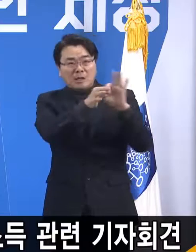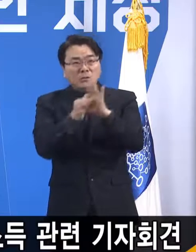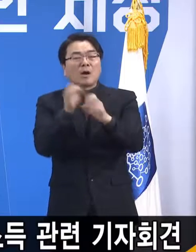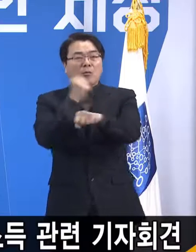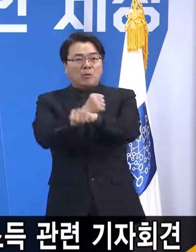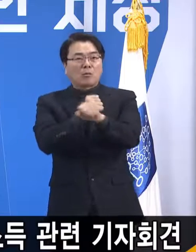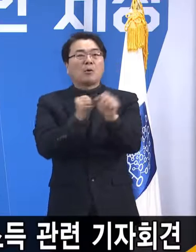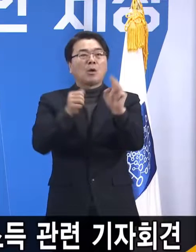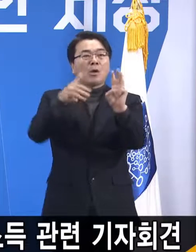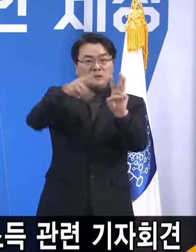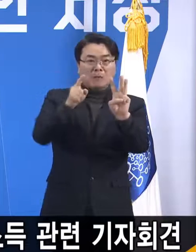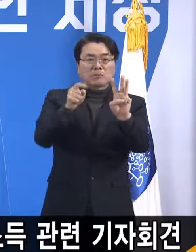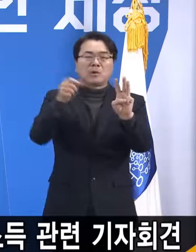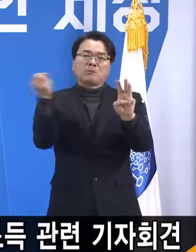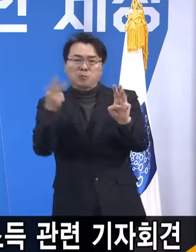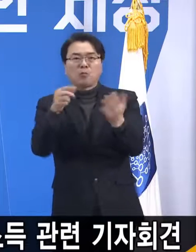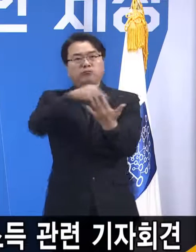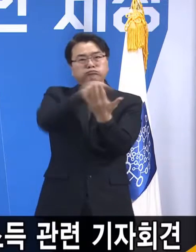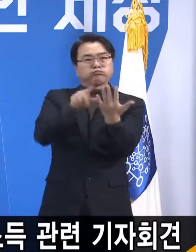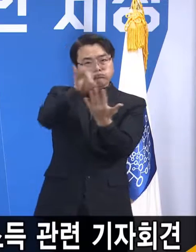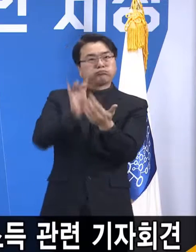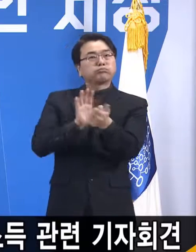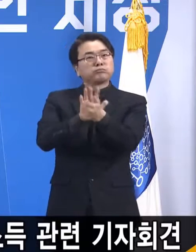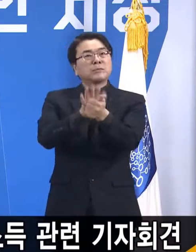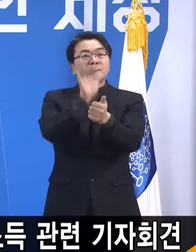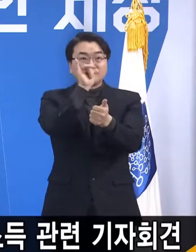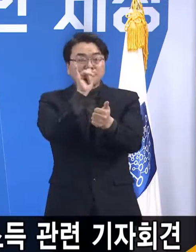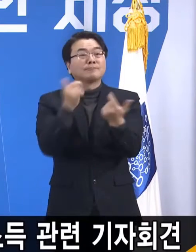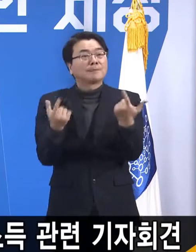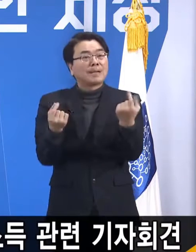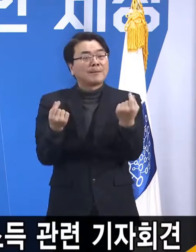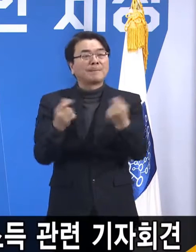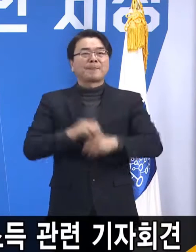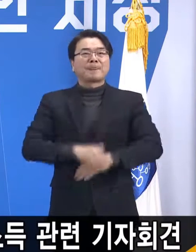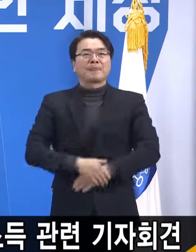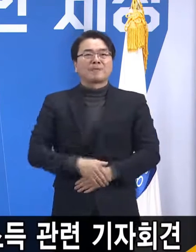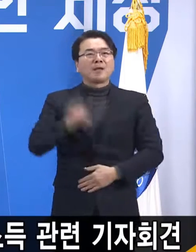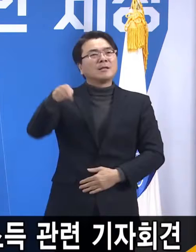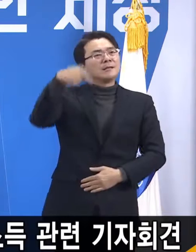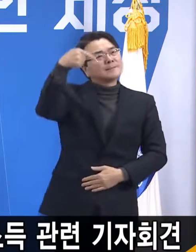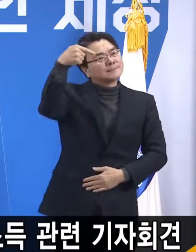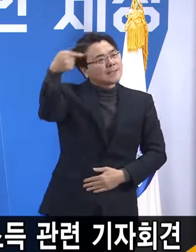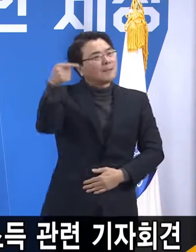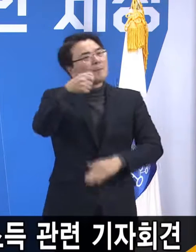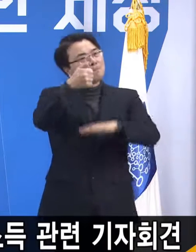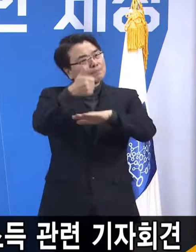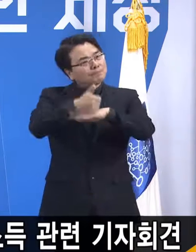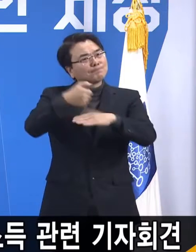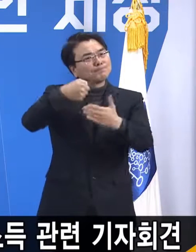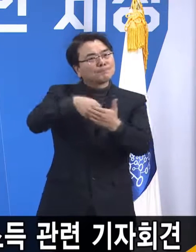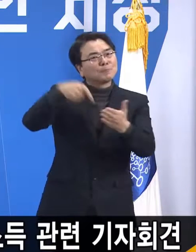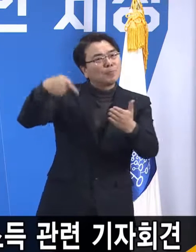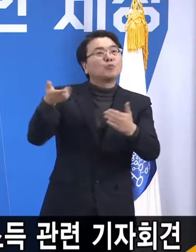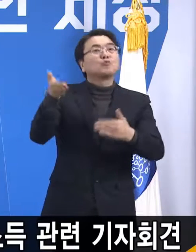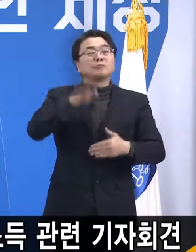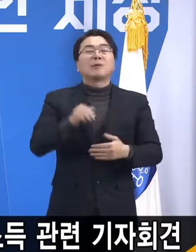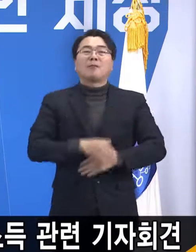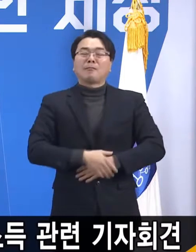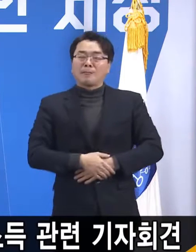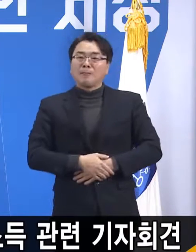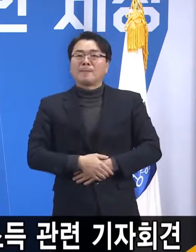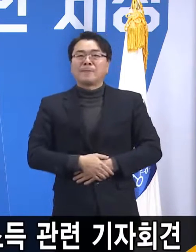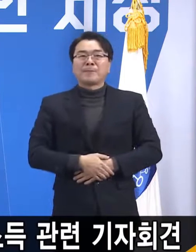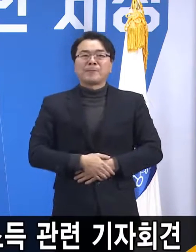선별로 지원하고 있으니까 물론 다음에 어떻게 될지 모르겠습니다만 지금 현재 상황으로 보면